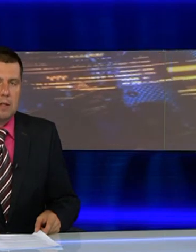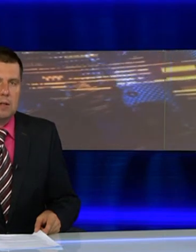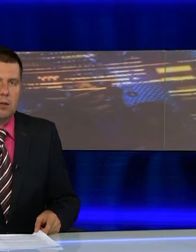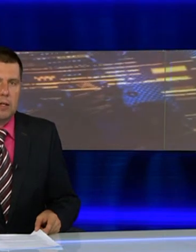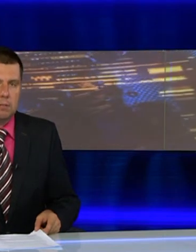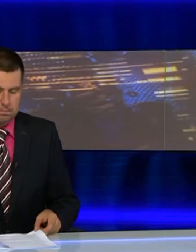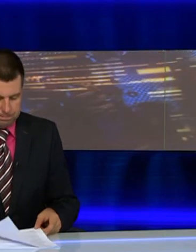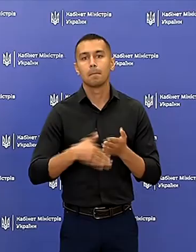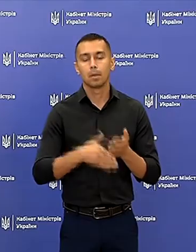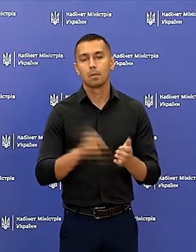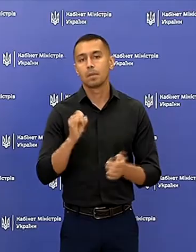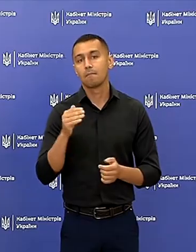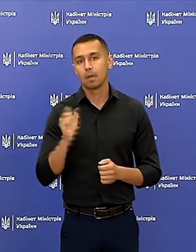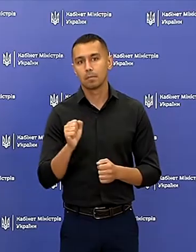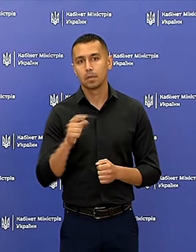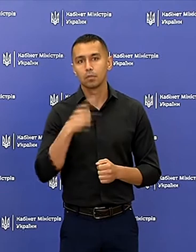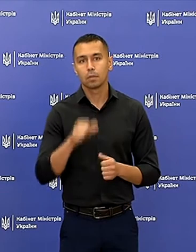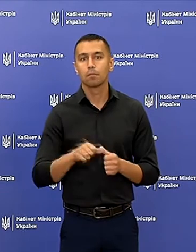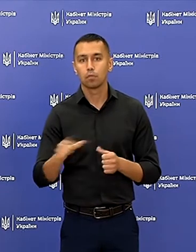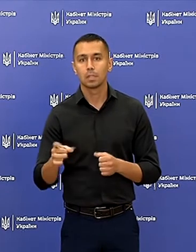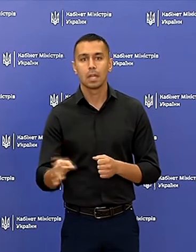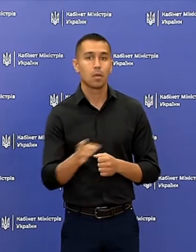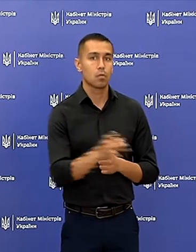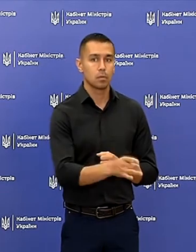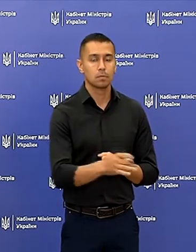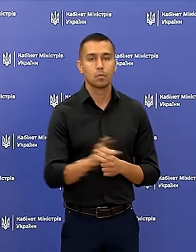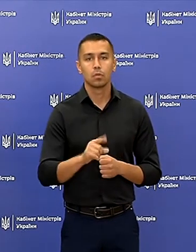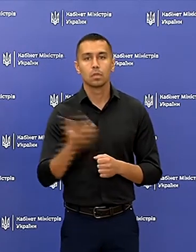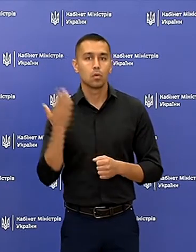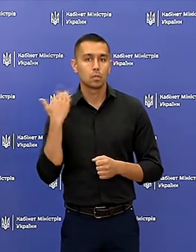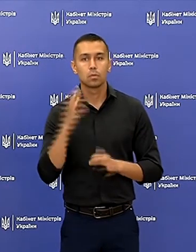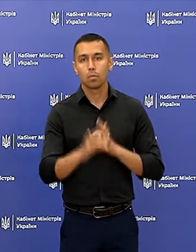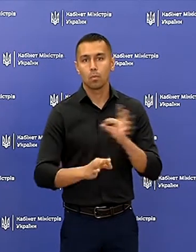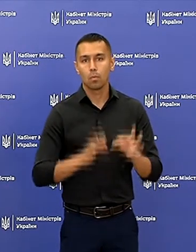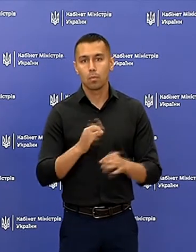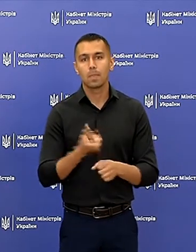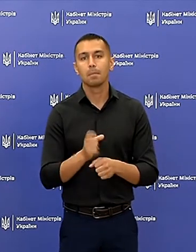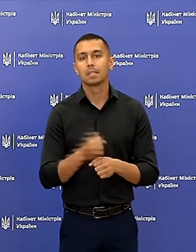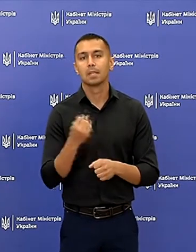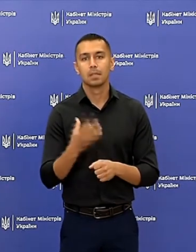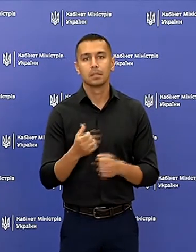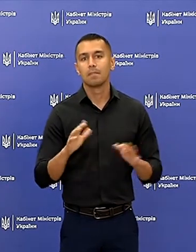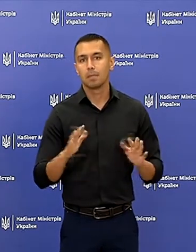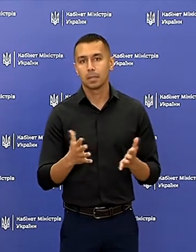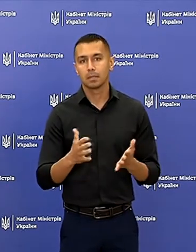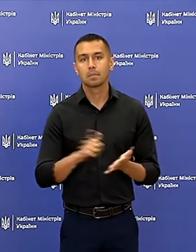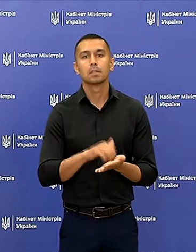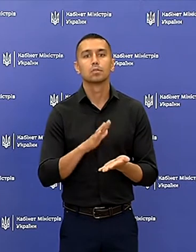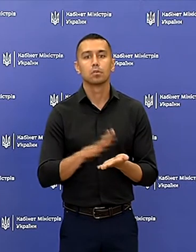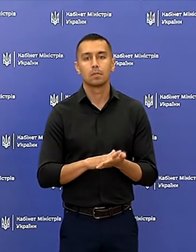16 людей. Якщо говорити в розрізі регіонів, то за останню добу найбільша кількість випадків